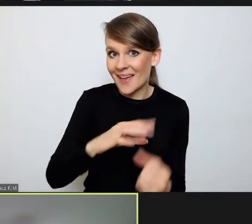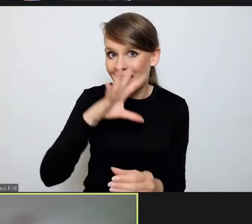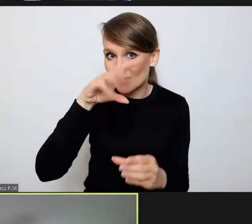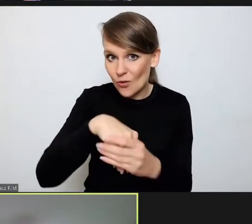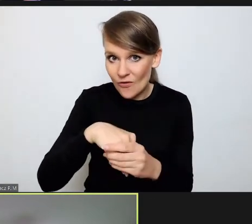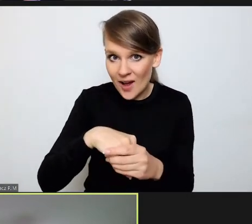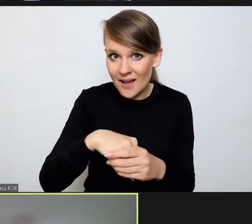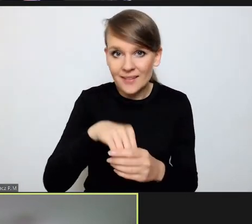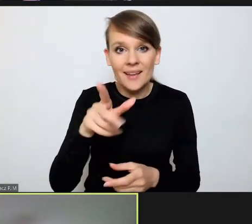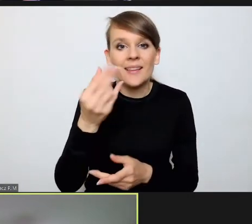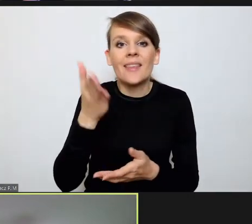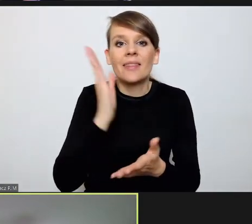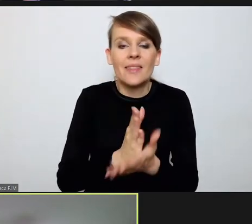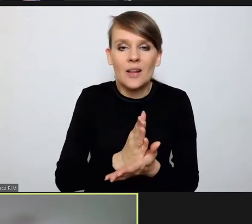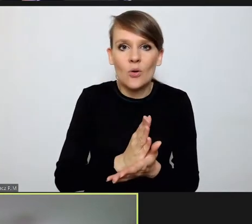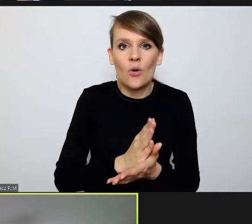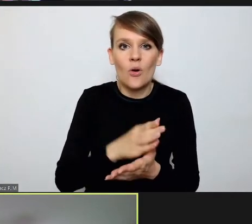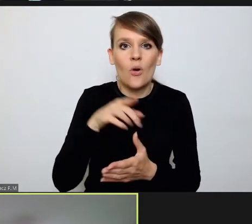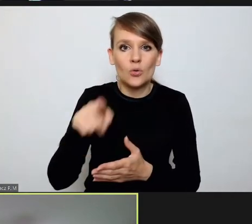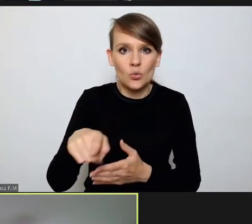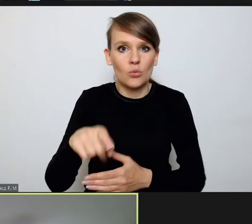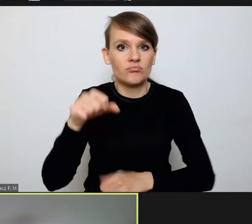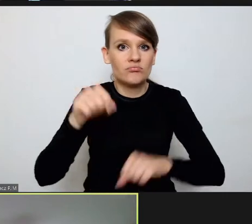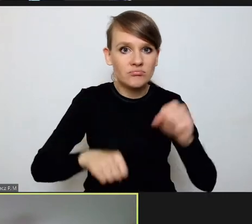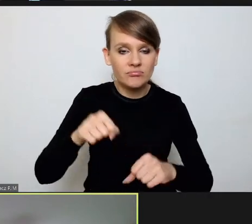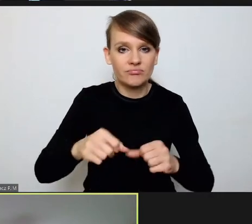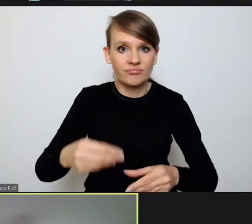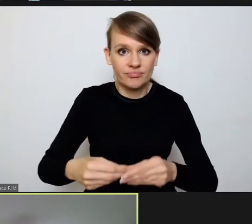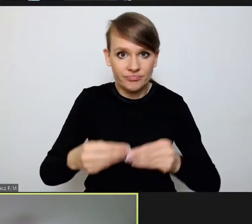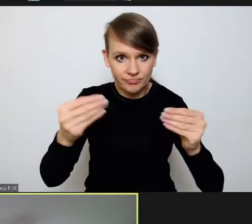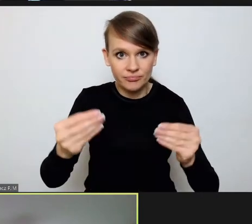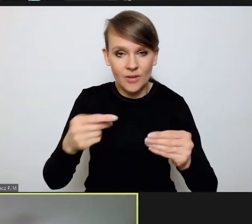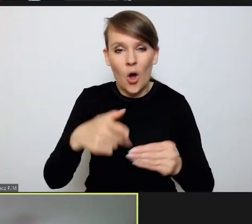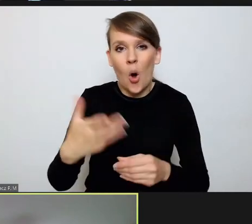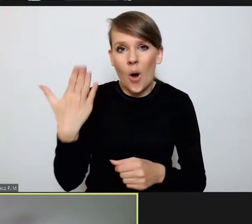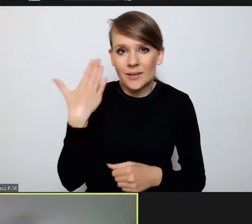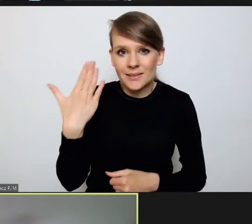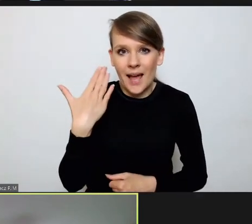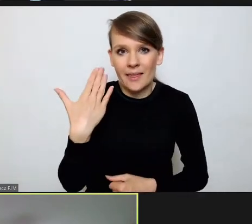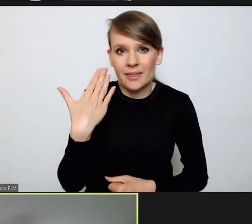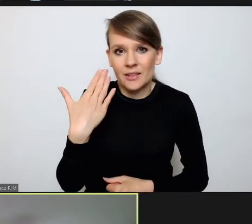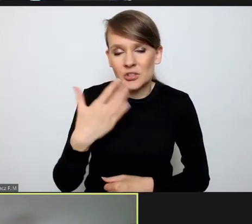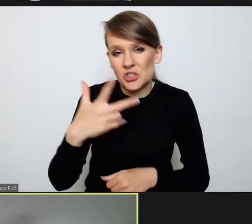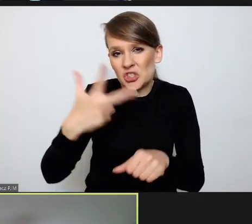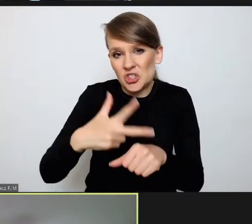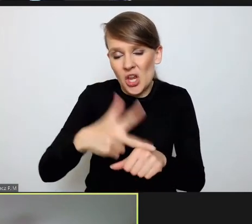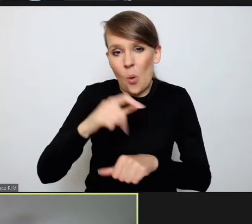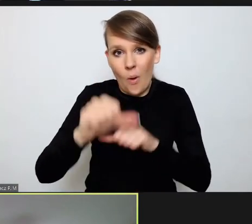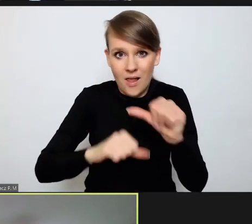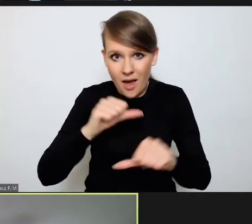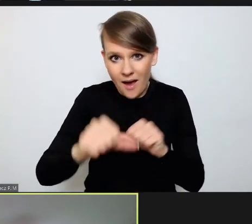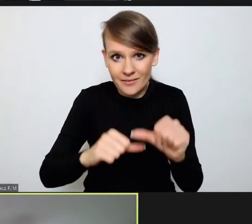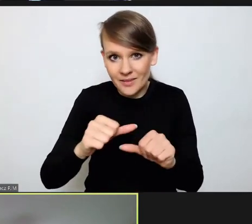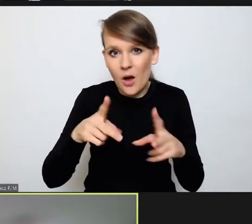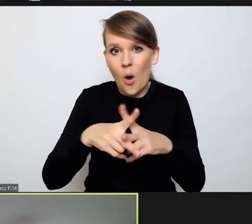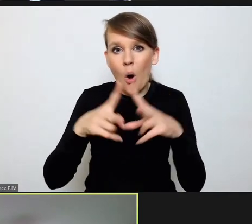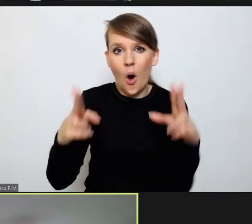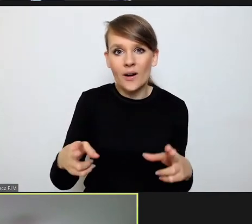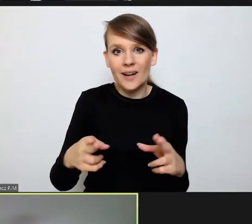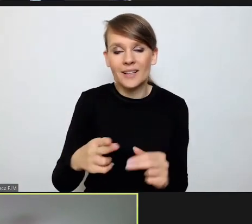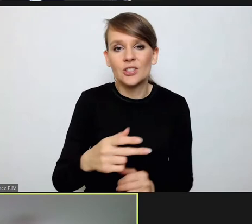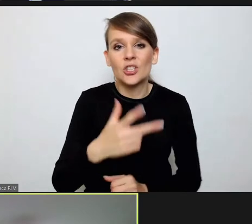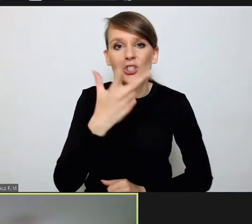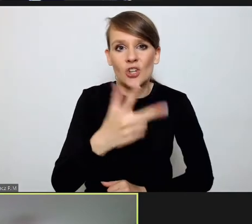w budowanie wymiaru sprawiedliwości w ostatnich 30 latach w okresie III